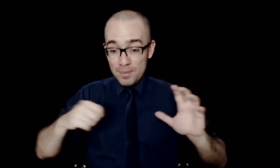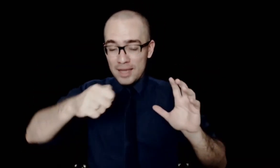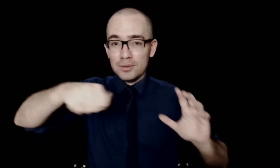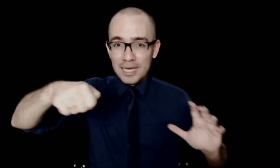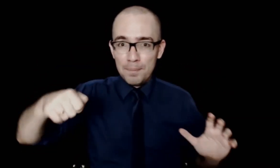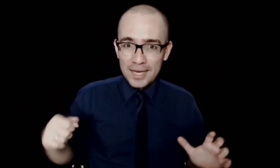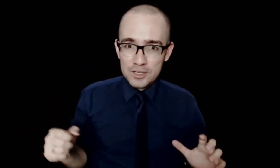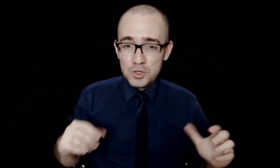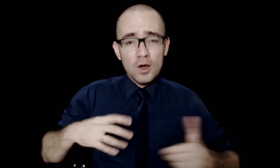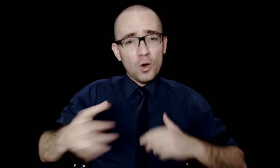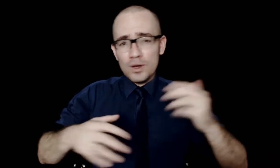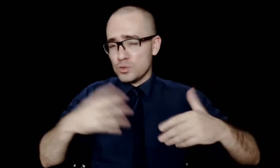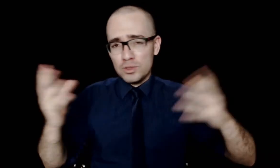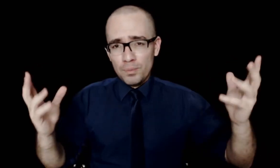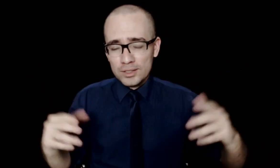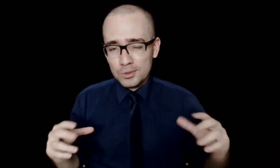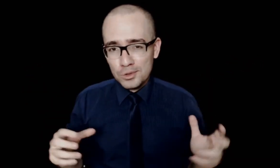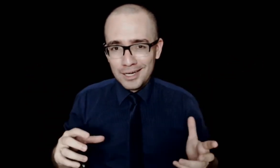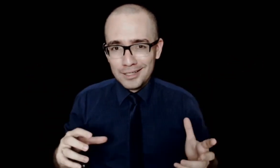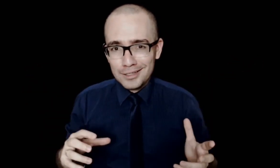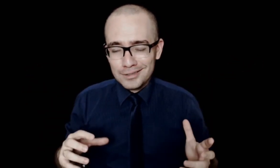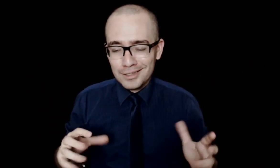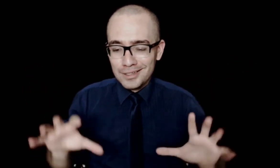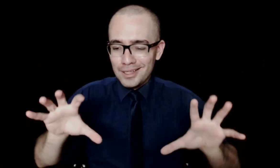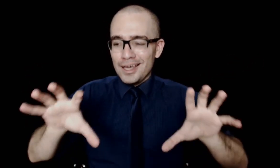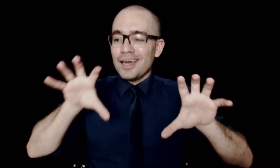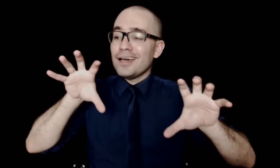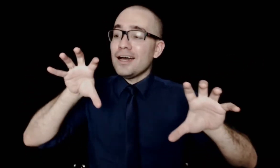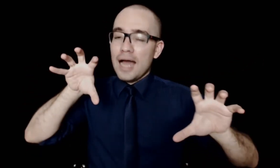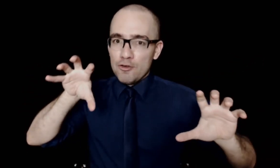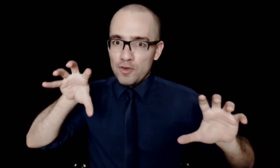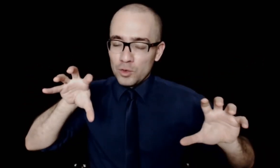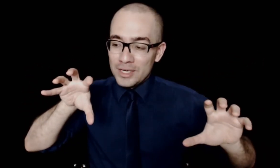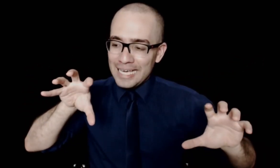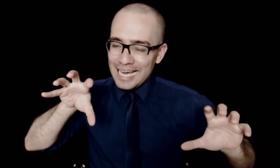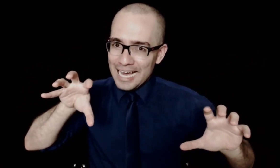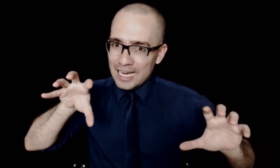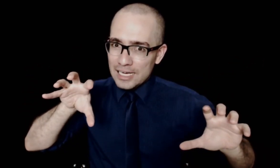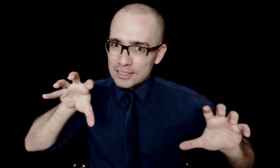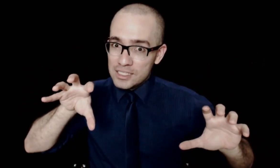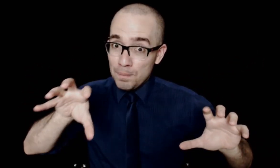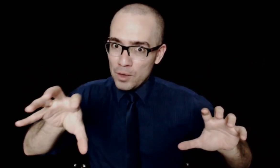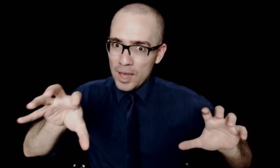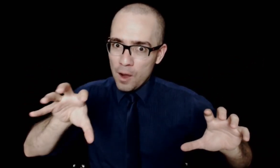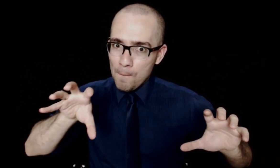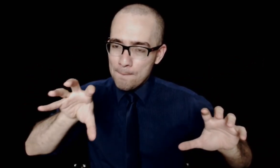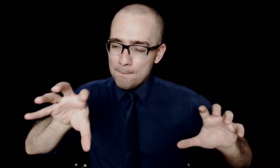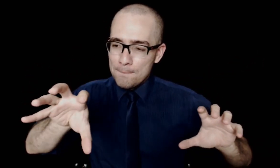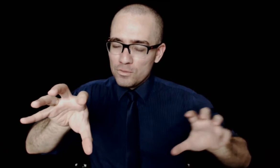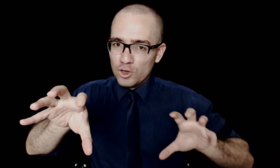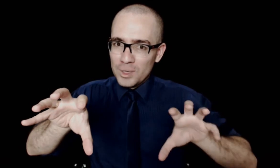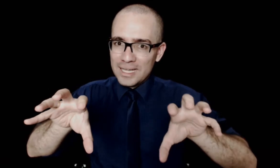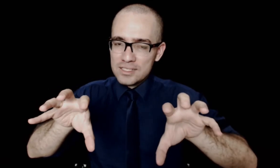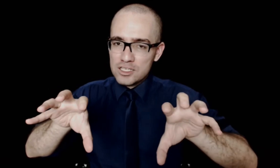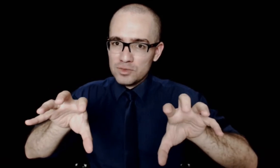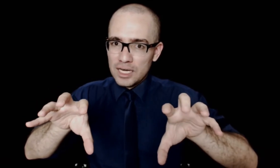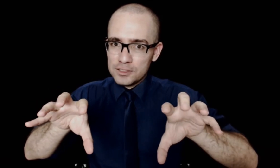vermelhinho lá, impresso. Ou azul, não importa a cor da caneta, tá? Falou em desempenho real. Falou em análise da atividade.